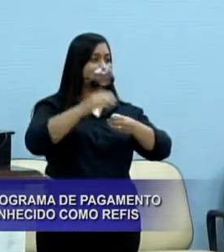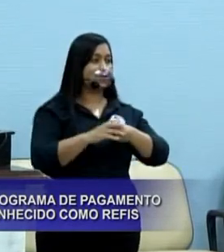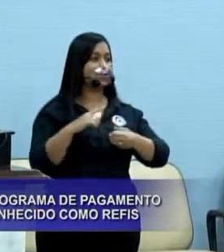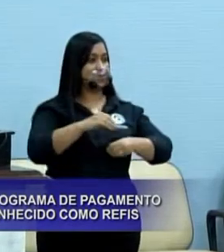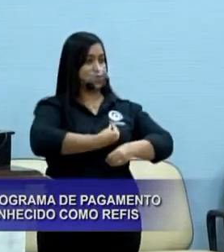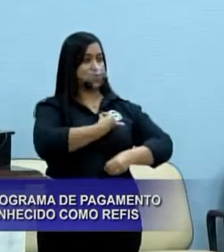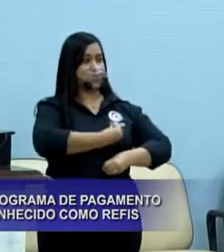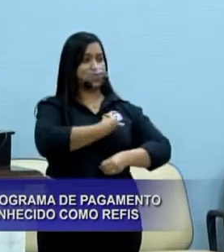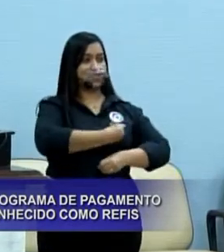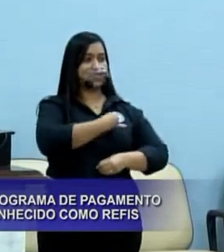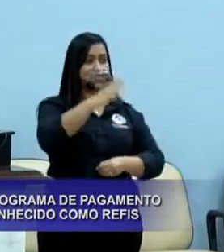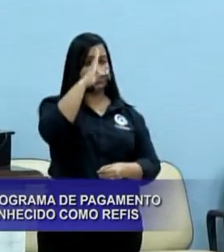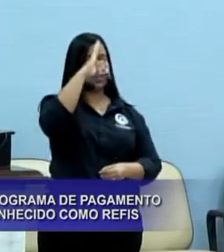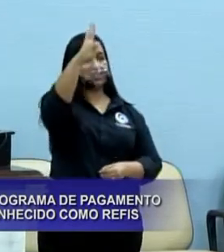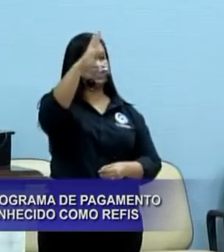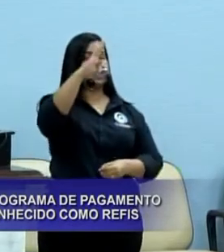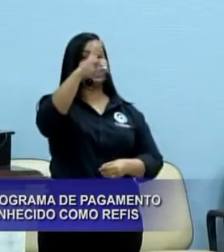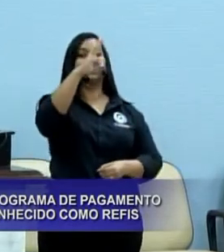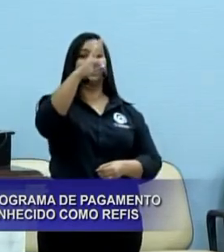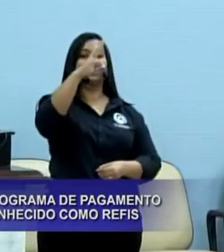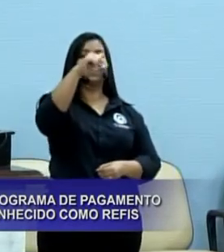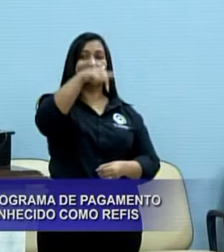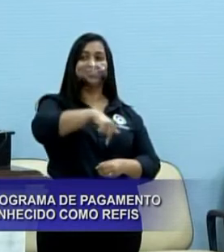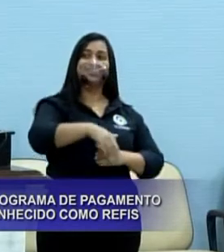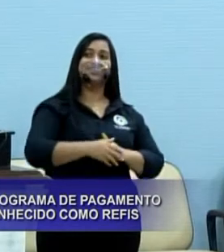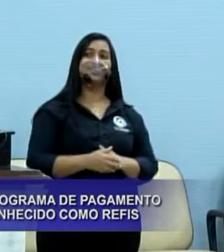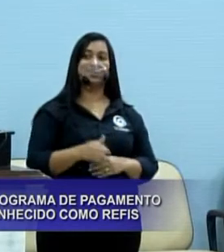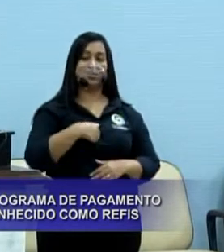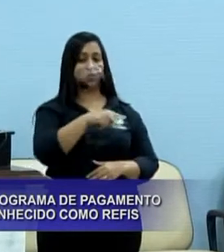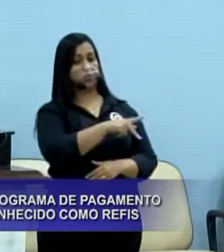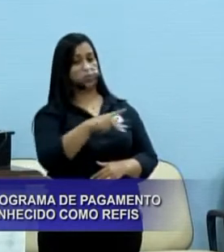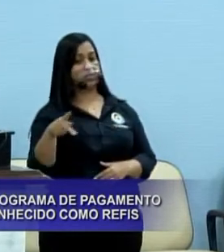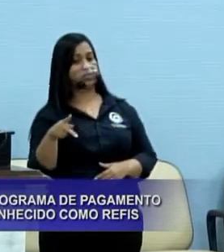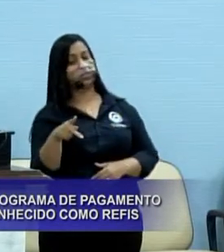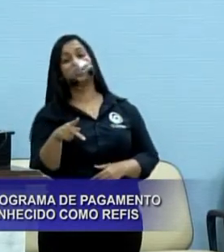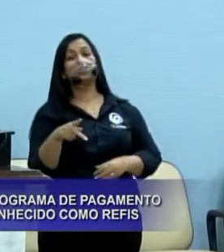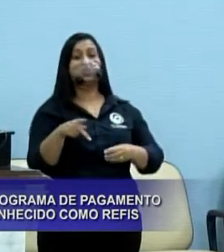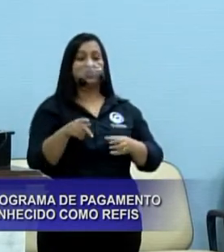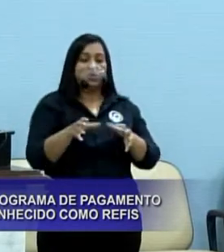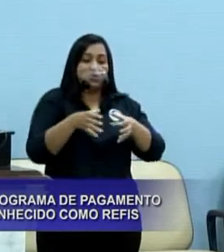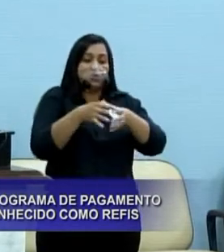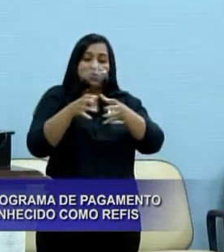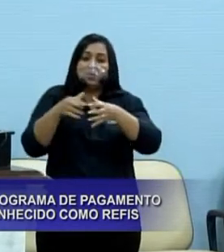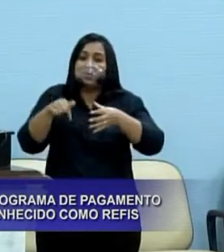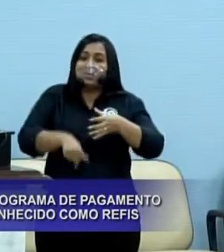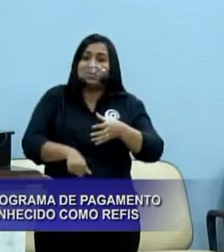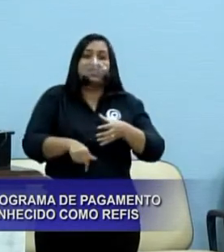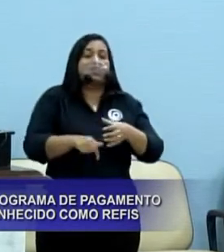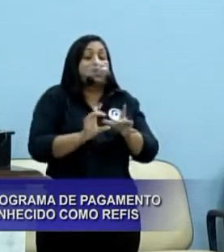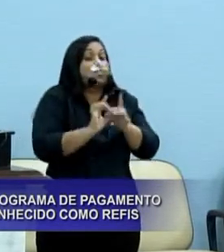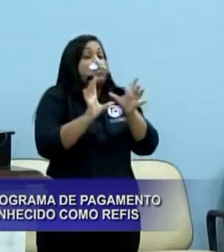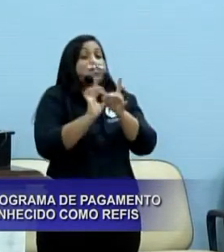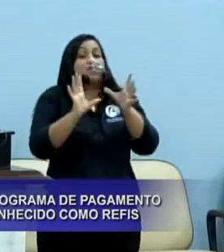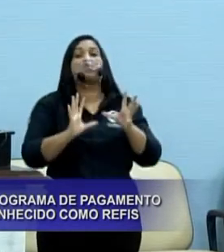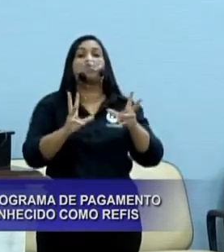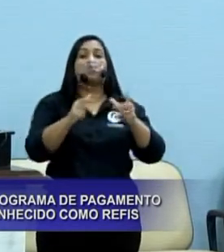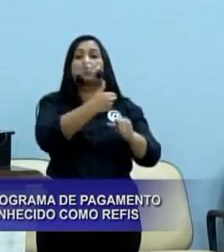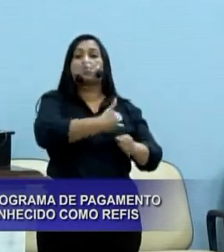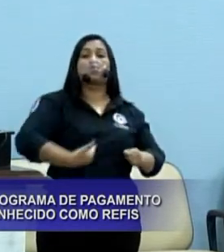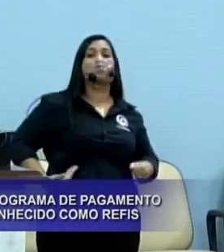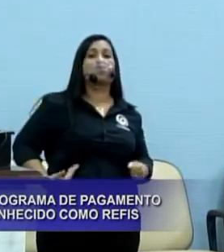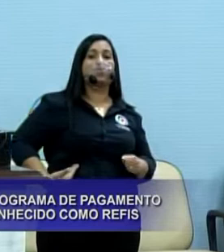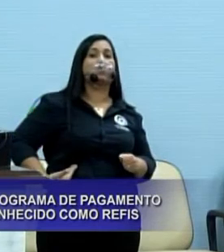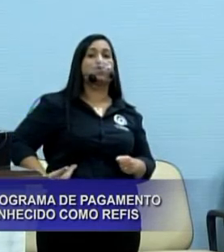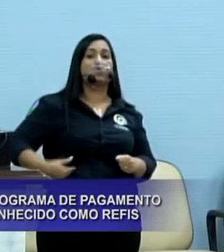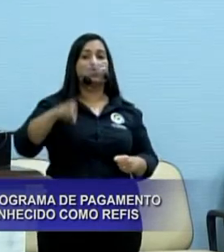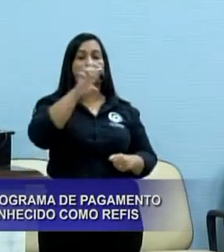presença, tiveram a oportunidade de colocar suas demandas, eu como presidente de várias comissões dessa casa, me coloquei à total disposição do governo do estado, ao